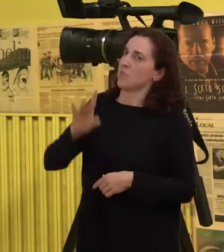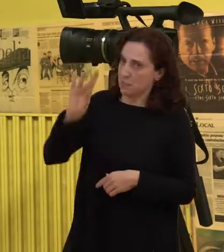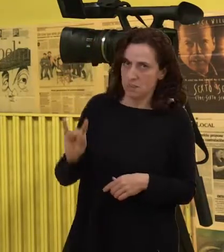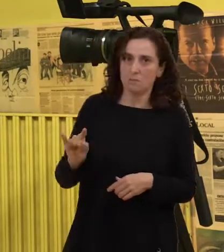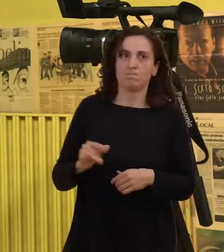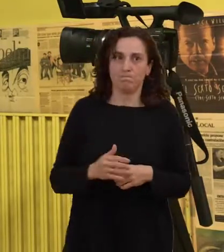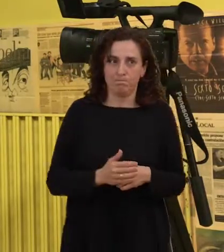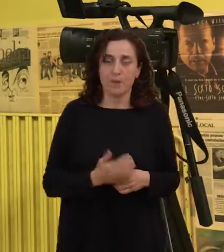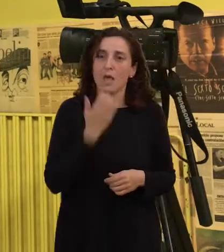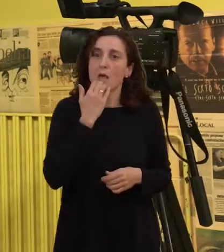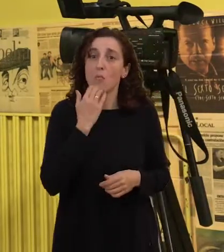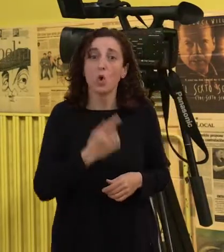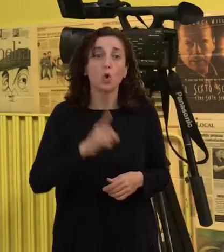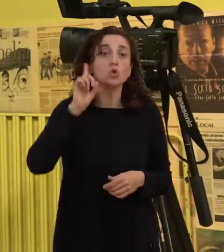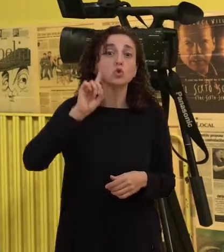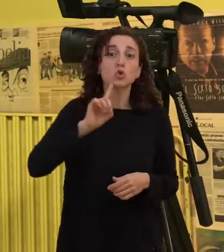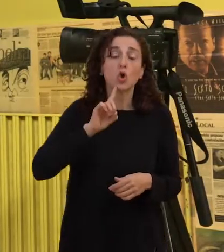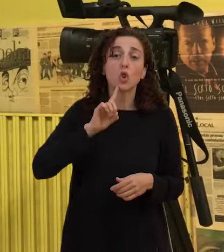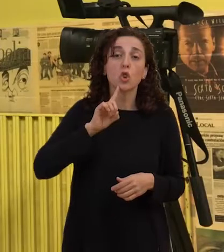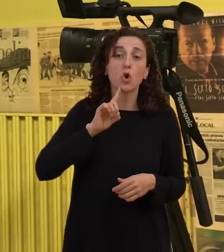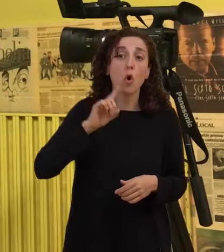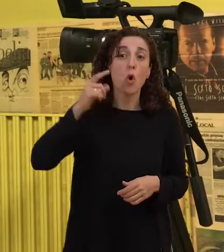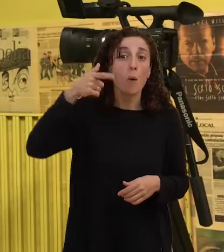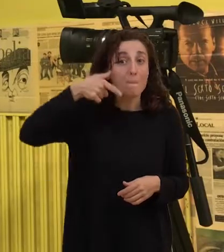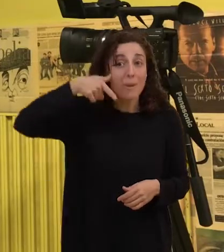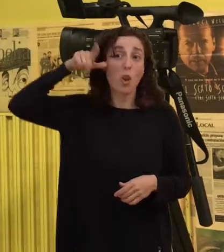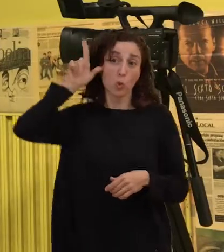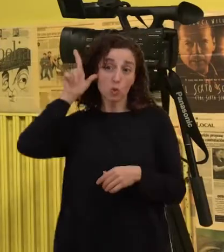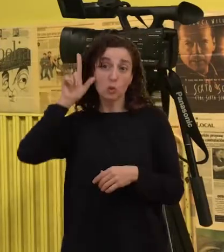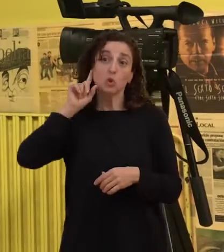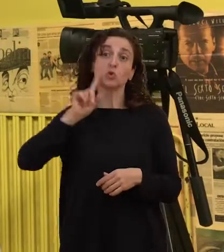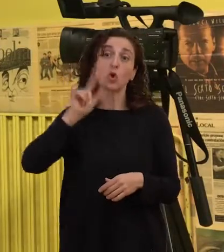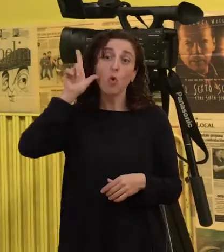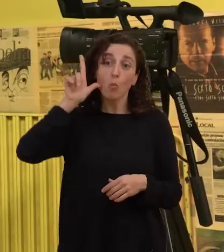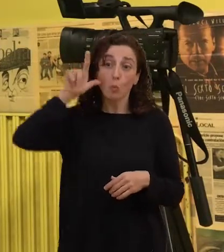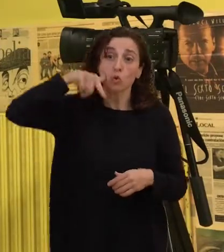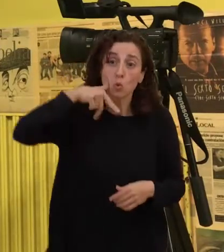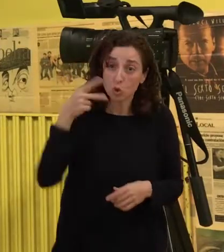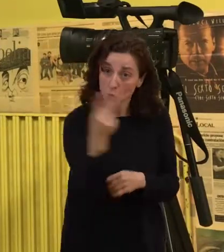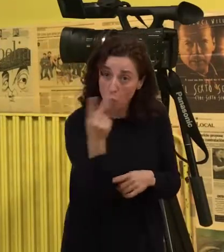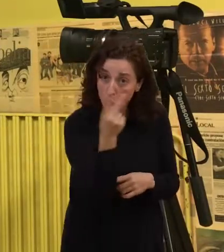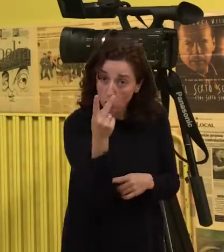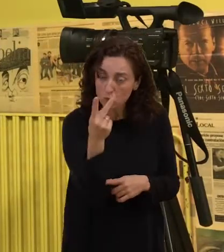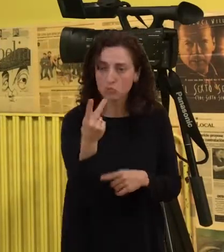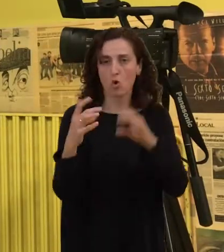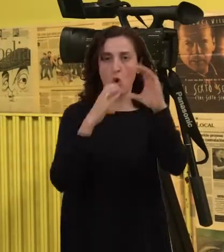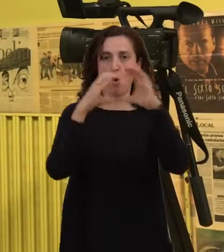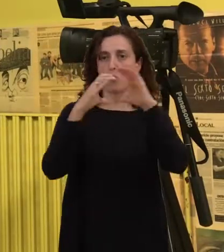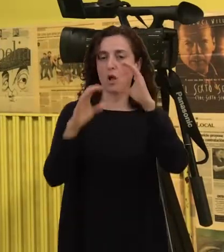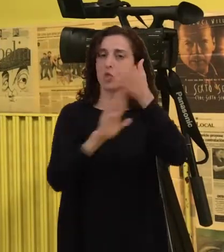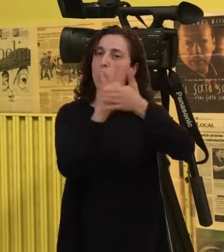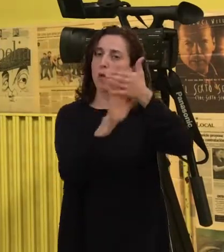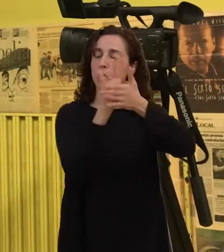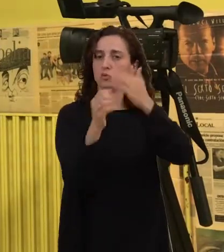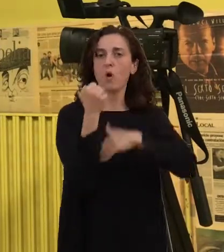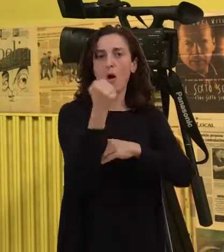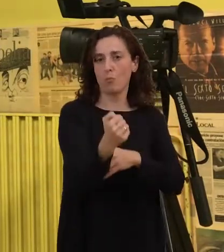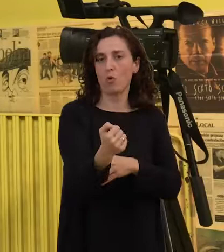se é entre sordo postlocutivo e sordo prelocutivo, é evidente que teña que continuar a lengua de signos. Entre dous sordos